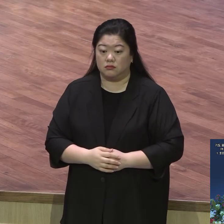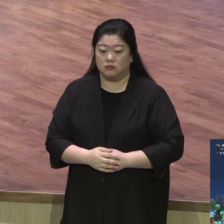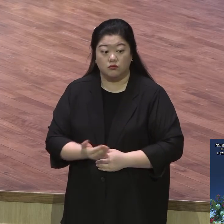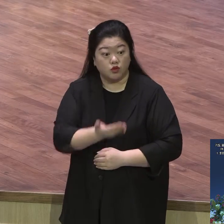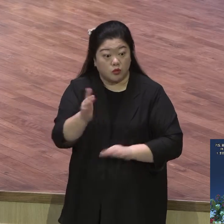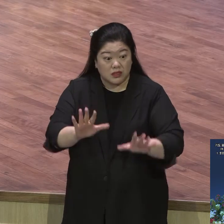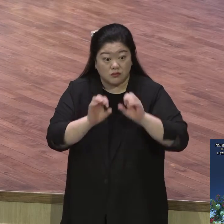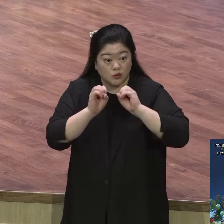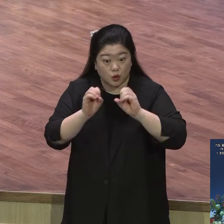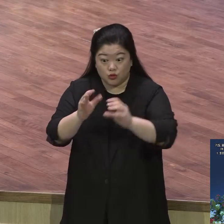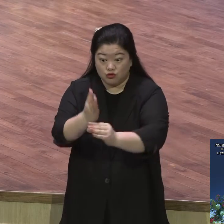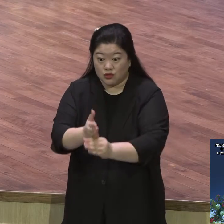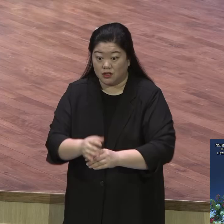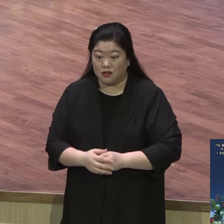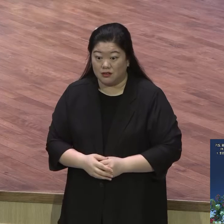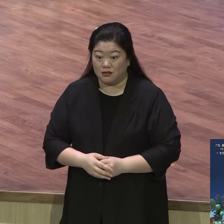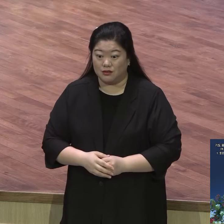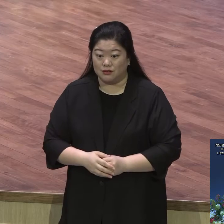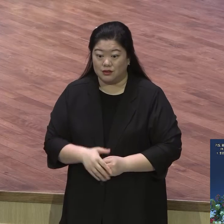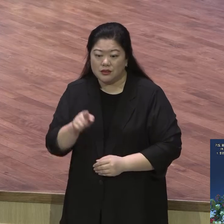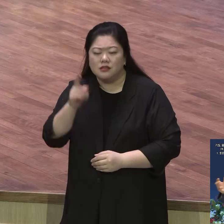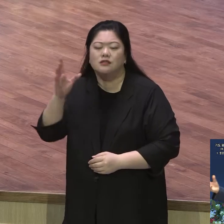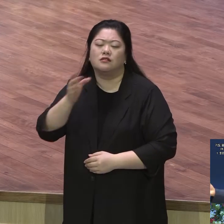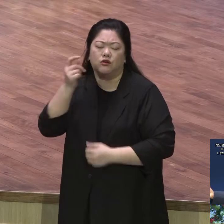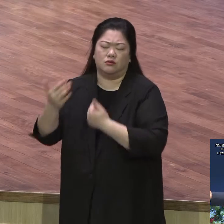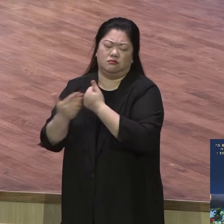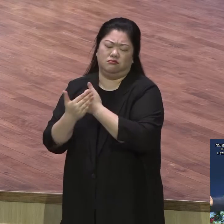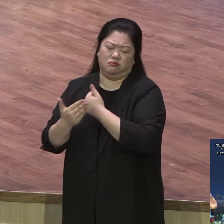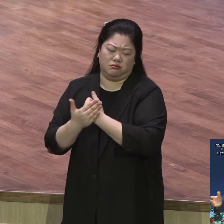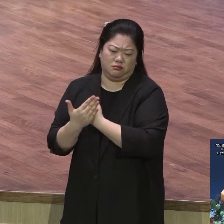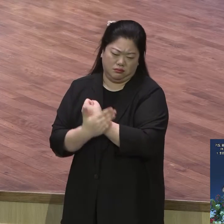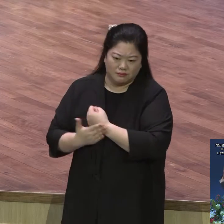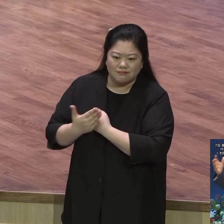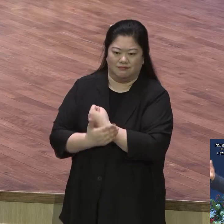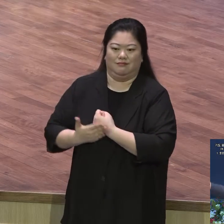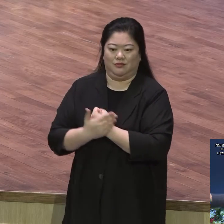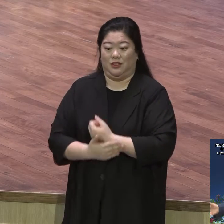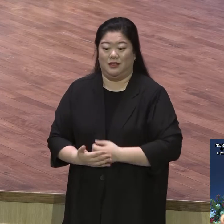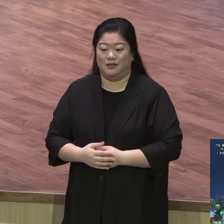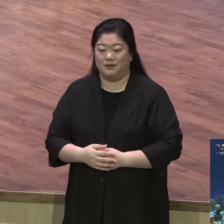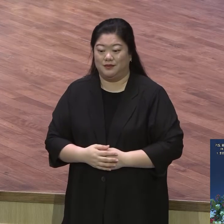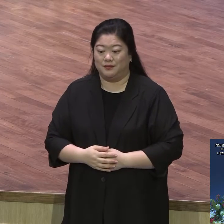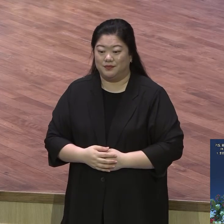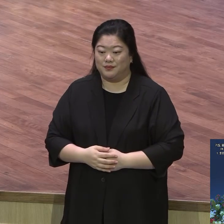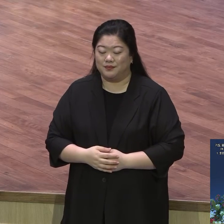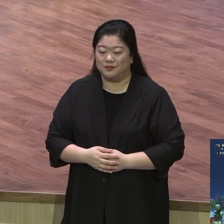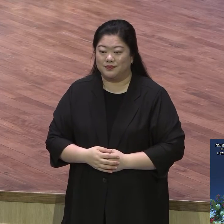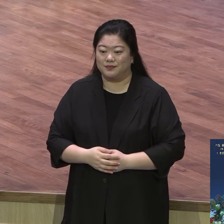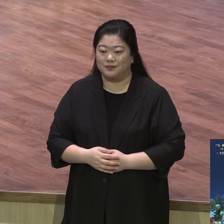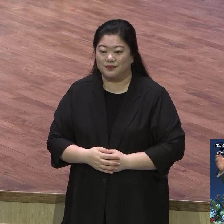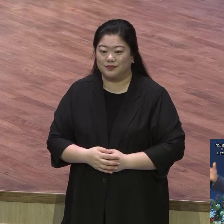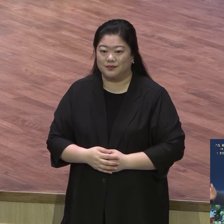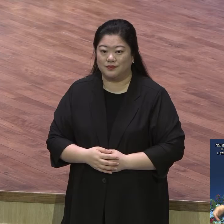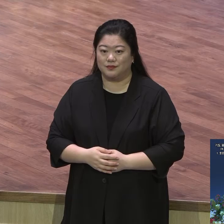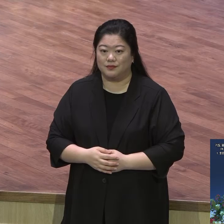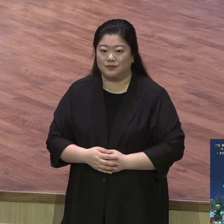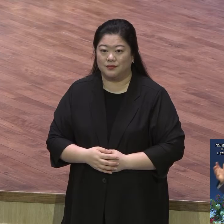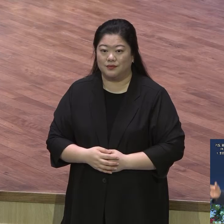엄청나게 전도 많이 하잖아요 엄청나게 우리가 복음을 확산시켜 나가잖아요 비행기 시대 인터넷 시대